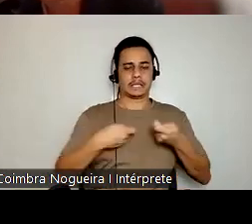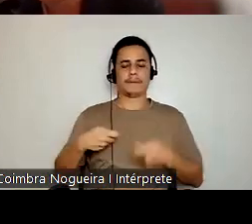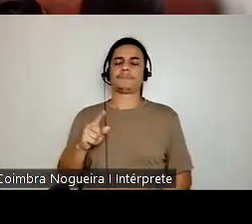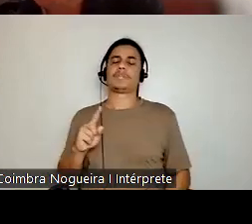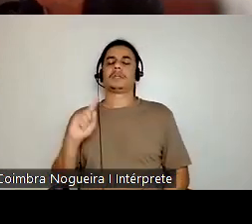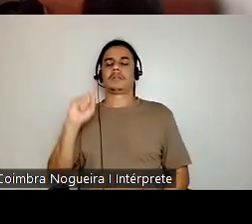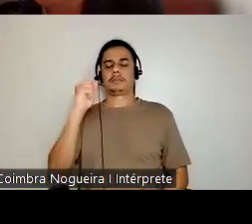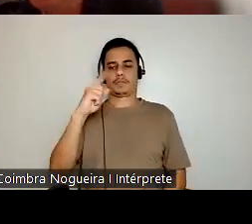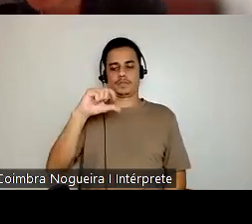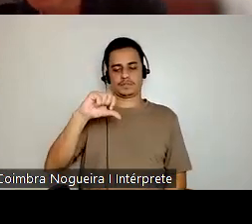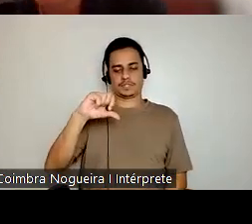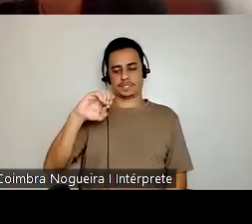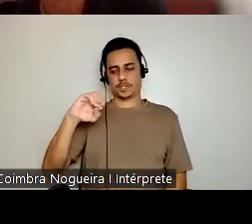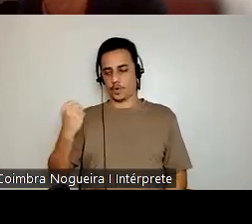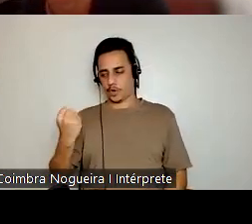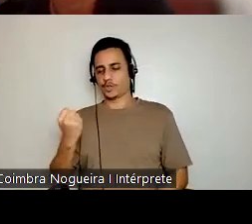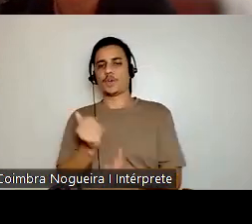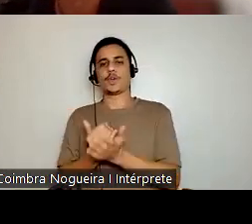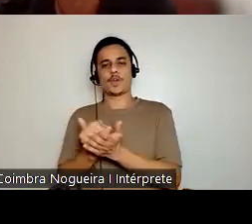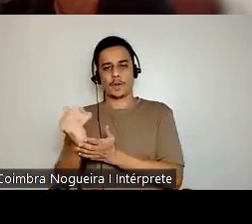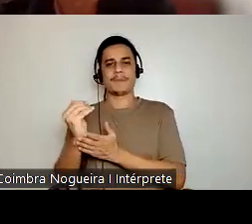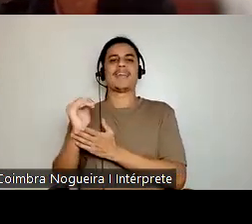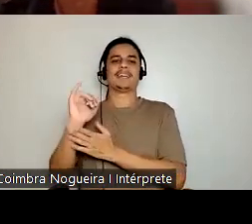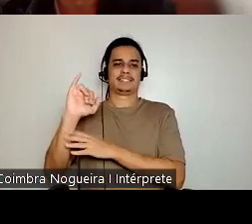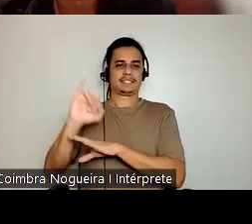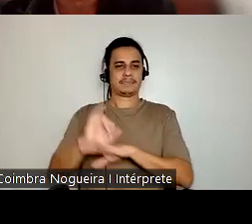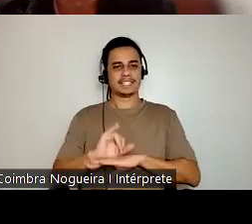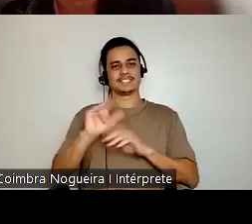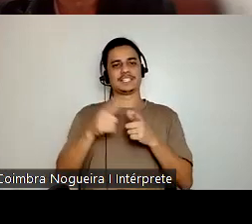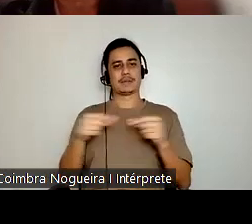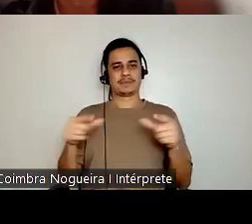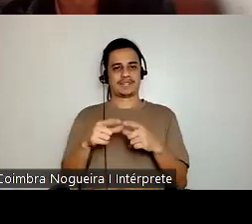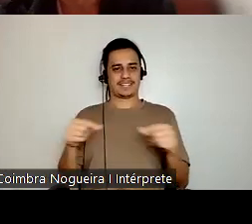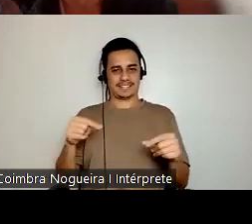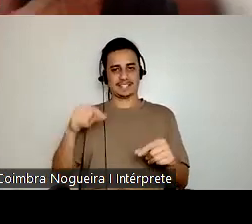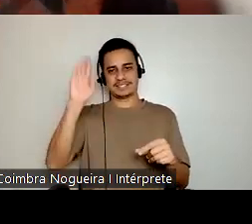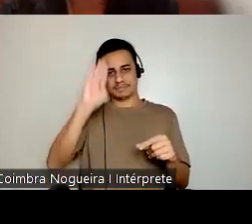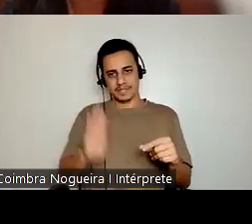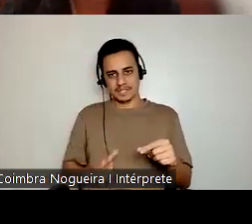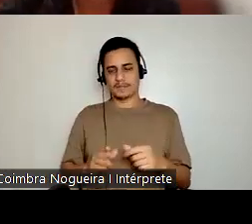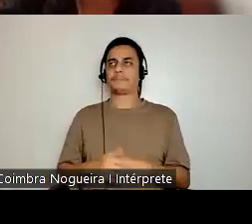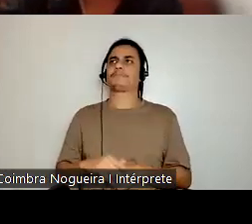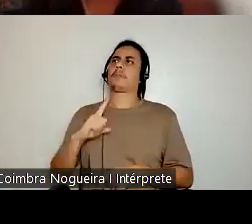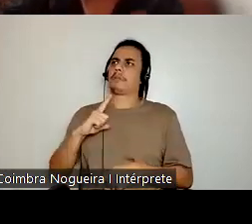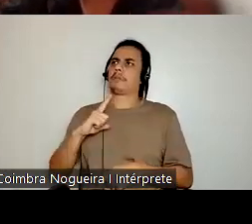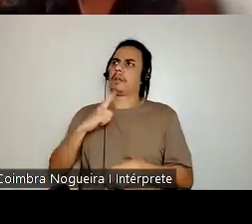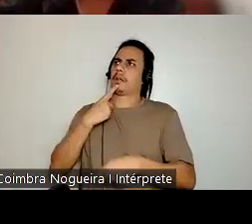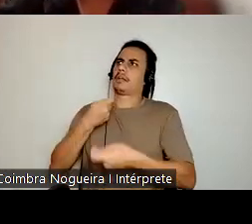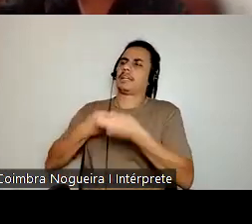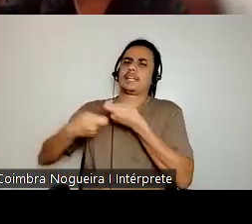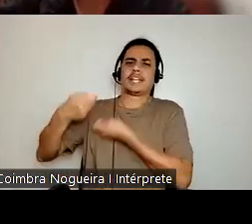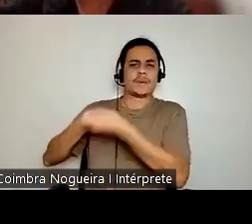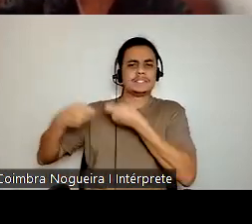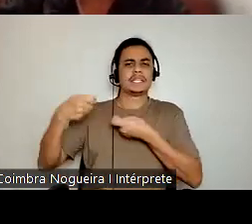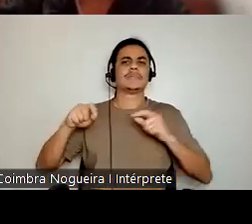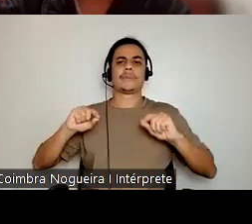começa a imigração em massa de japoneses no Brasil e é assim, uma negociação que tem